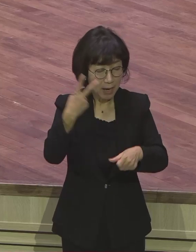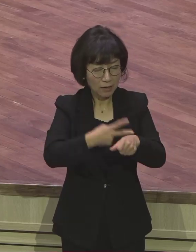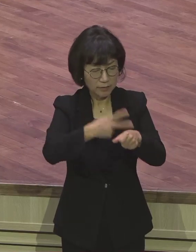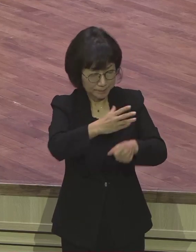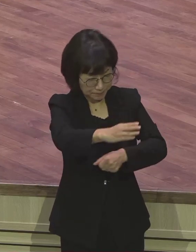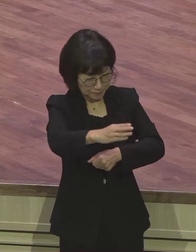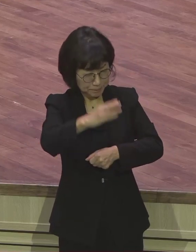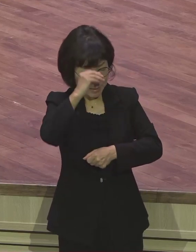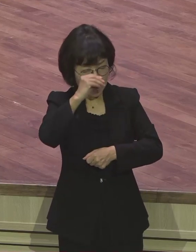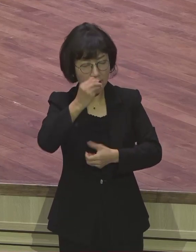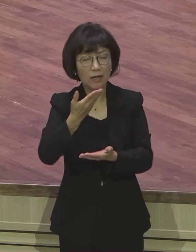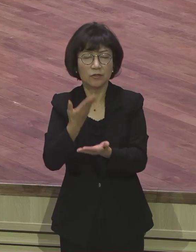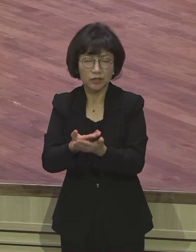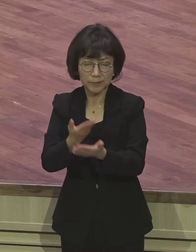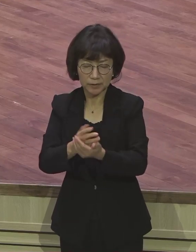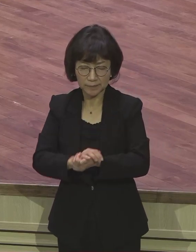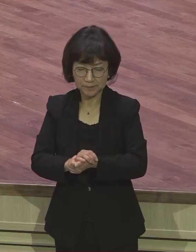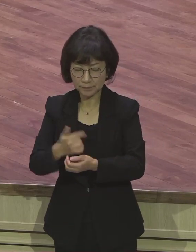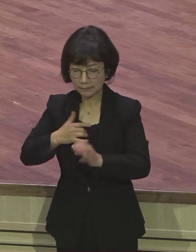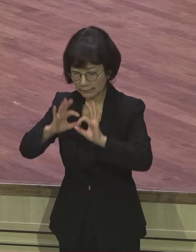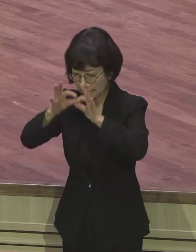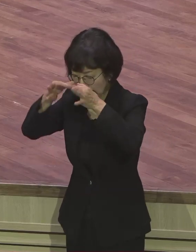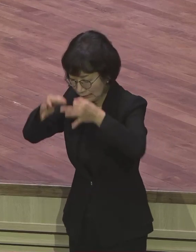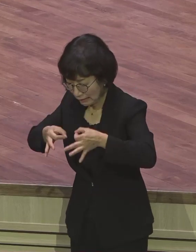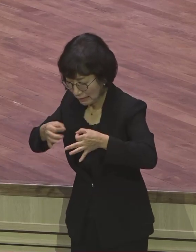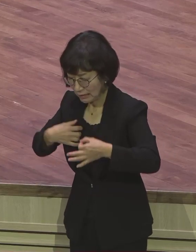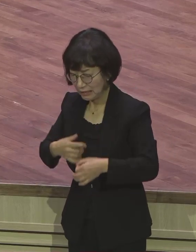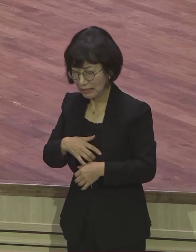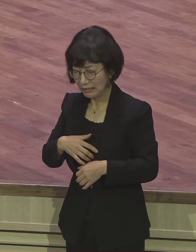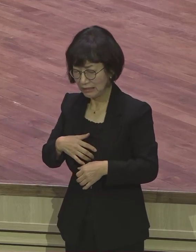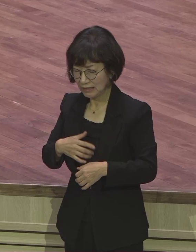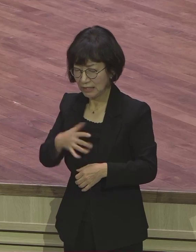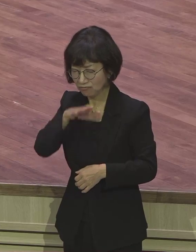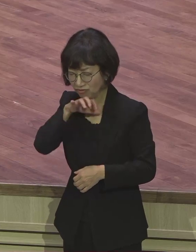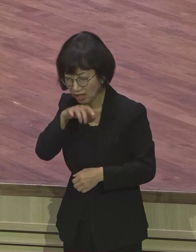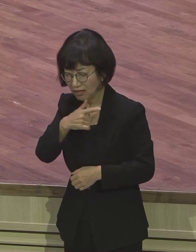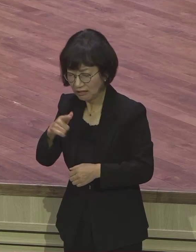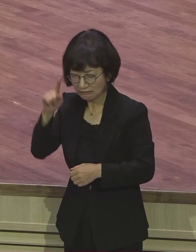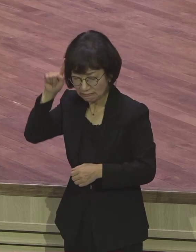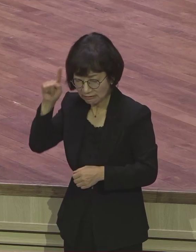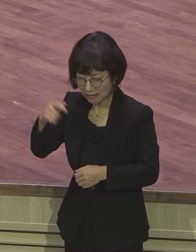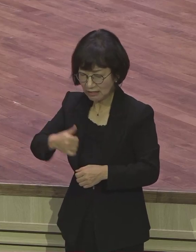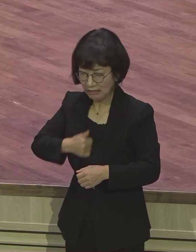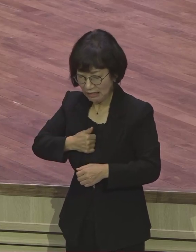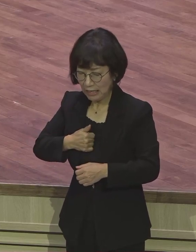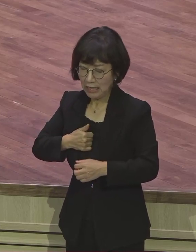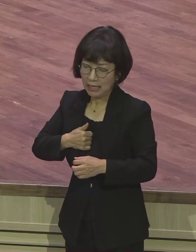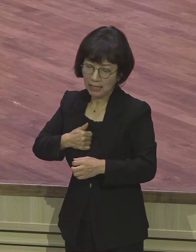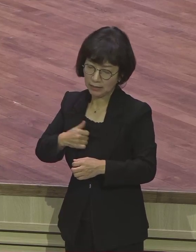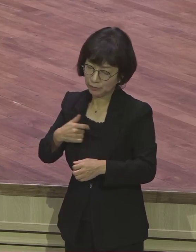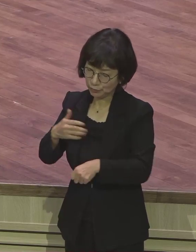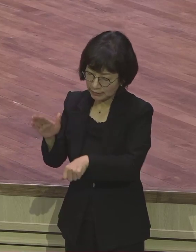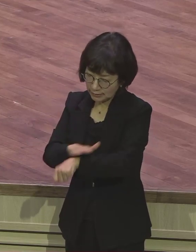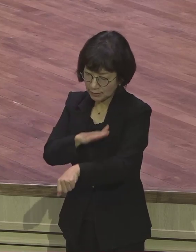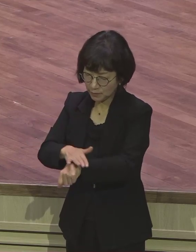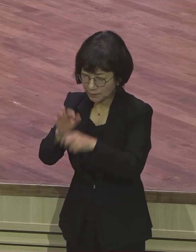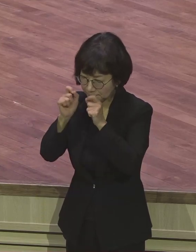영적으로 교만하고 얼마나 영적으로 타락된 것인지를 알고 하나님 앞에 참으로 주니며 감사와 기뻄이